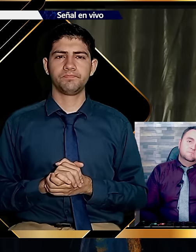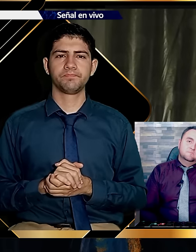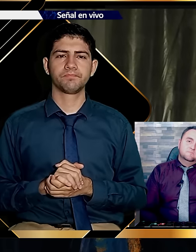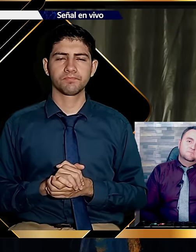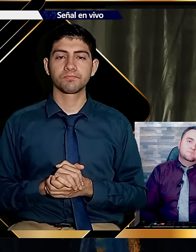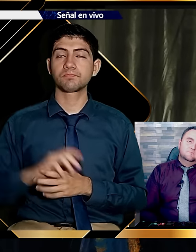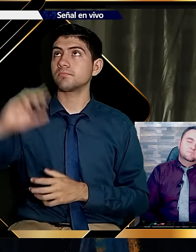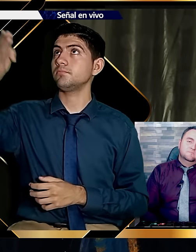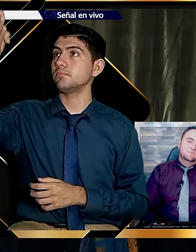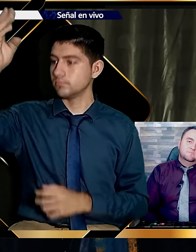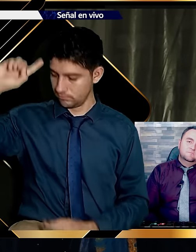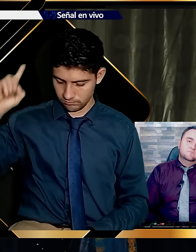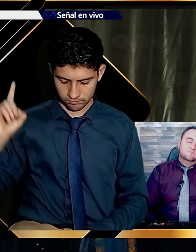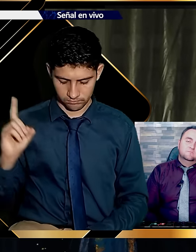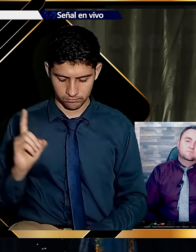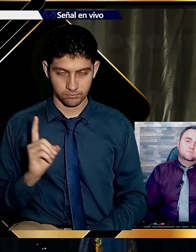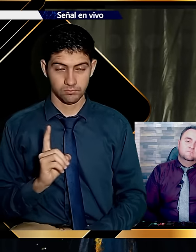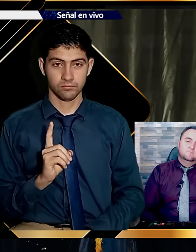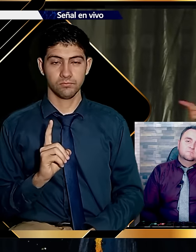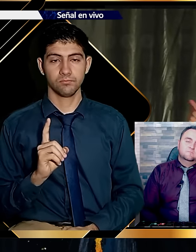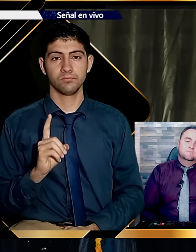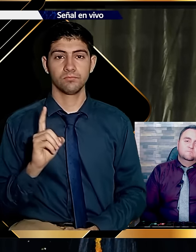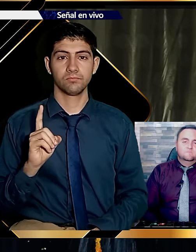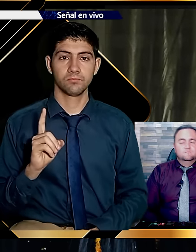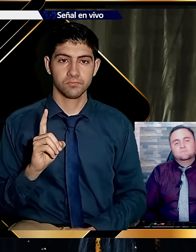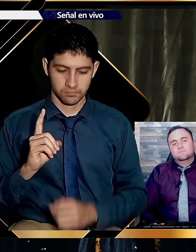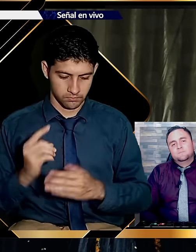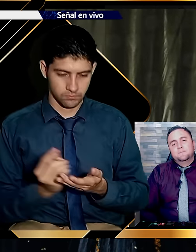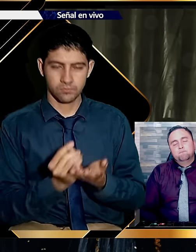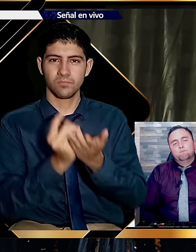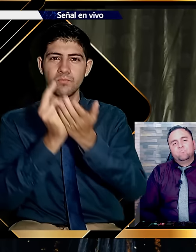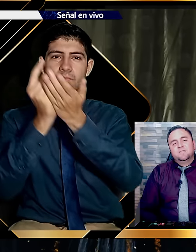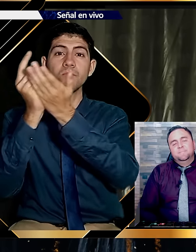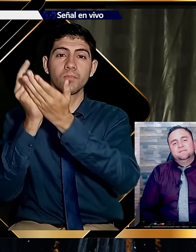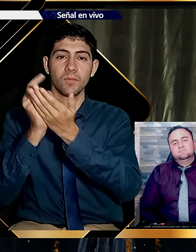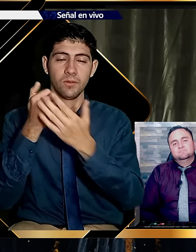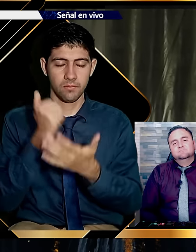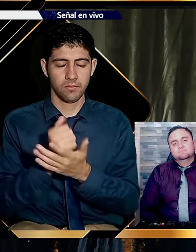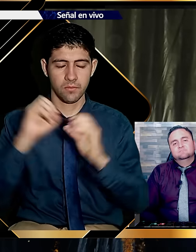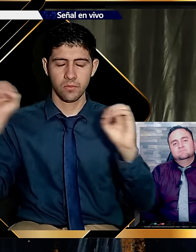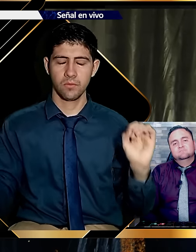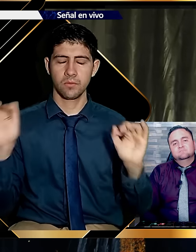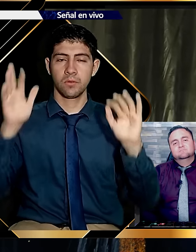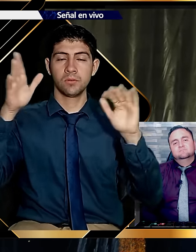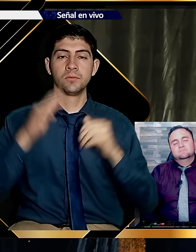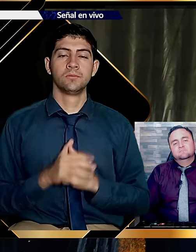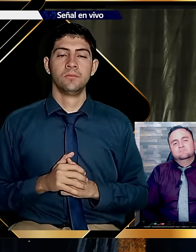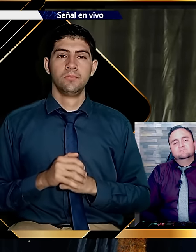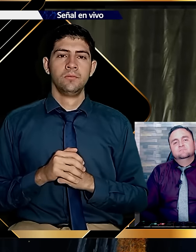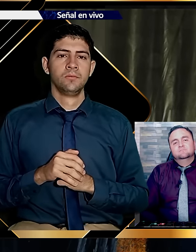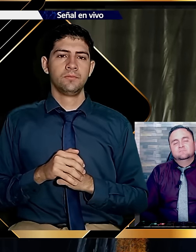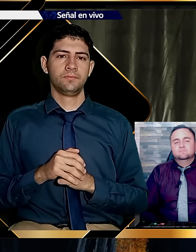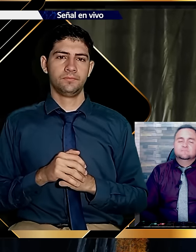Su venida es premilenial. No vamos a pasar por la gran tribulación. Algunos no se hicieron